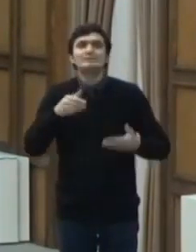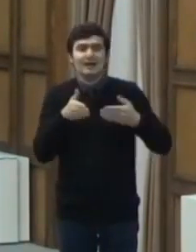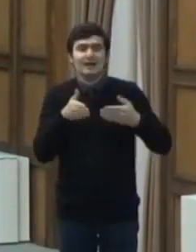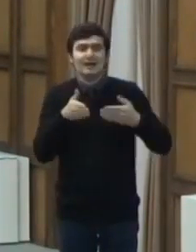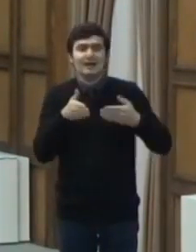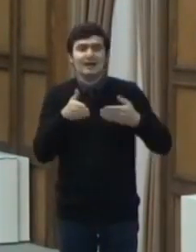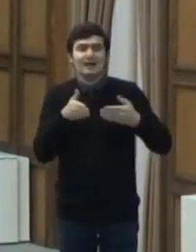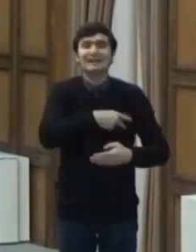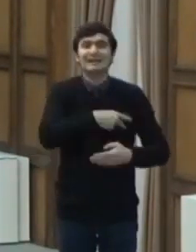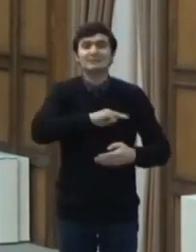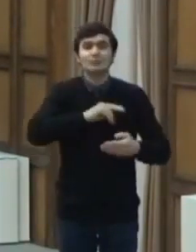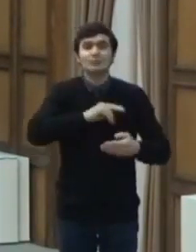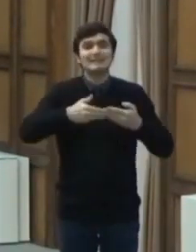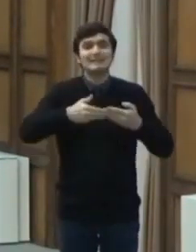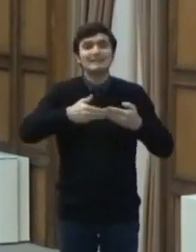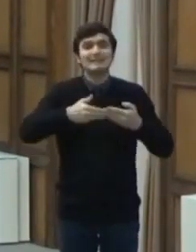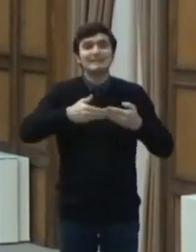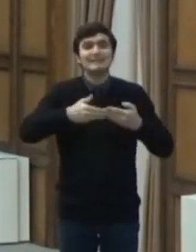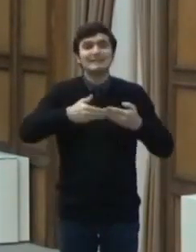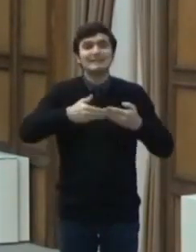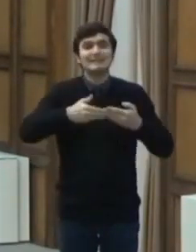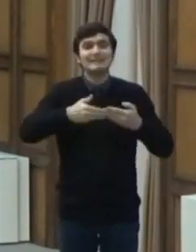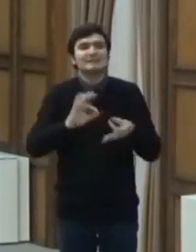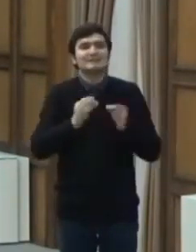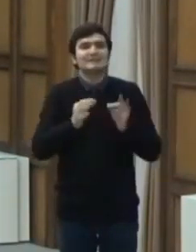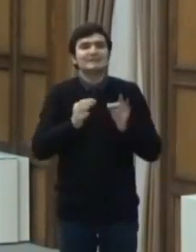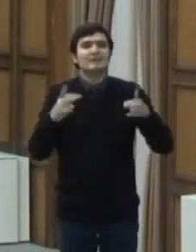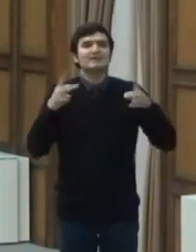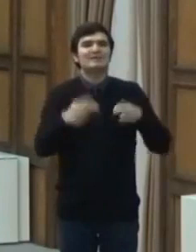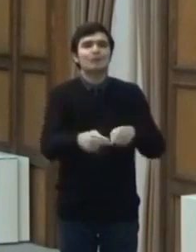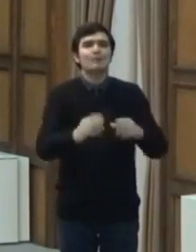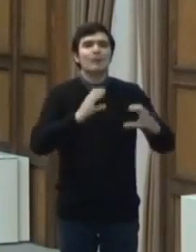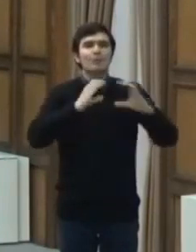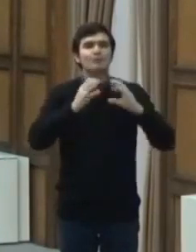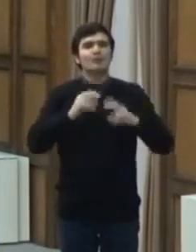exteriorul incintei și este întrerupta comunicarea cu restul complexului.